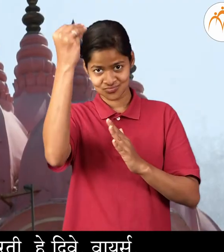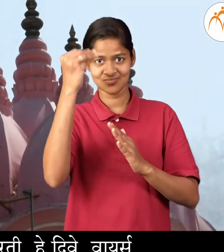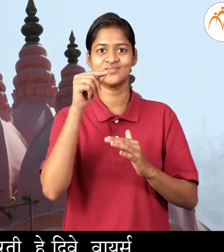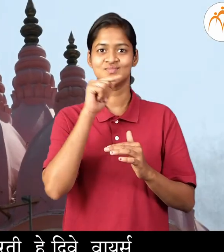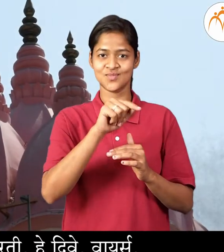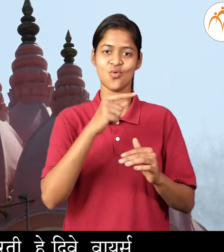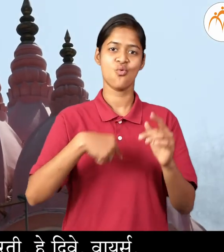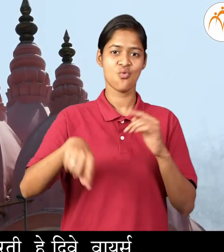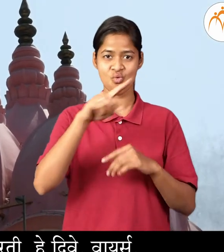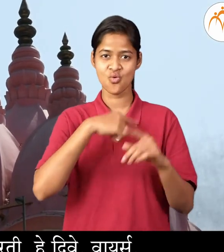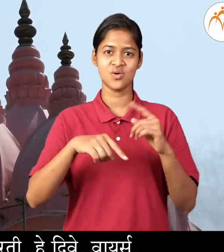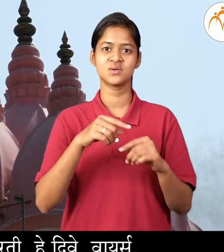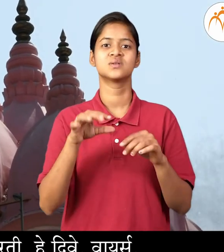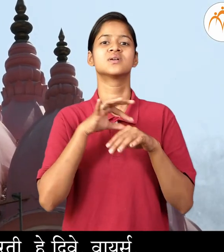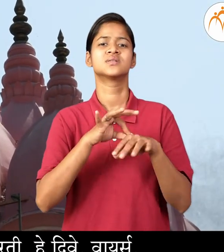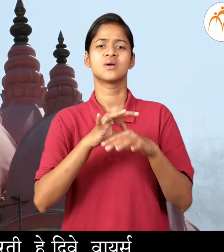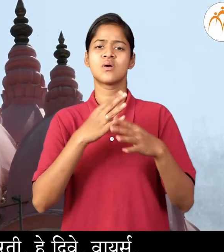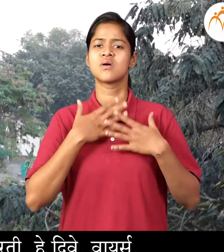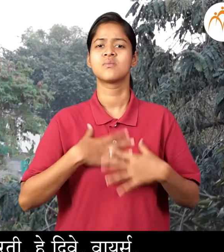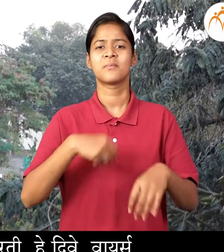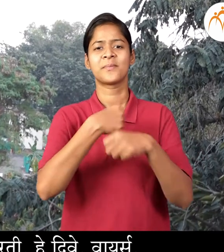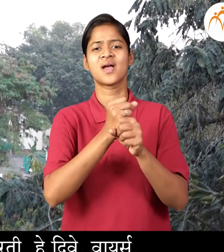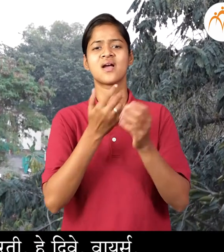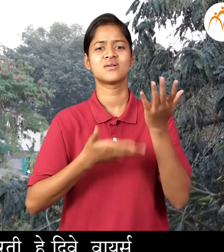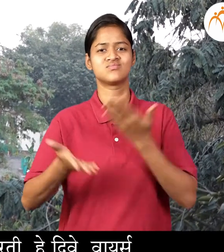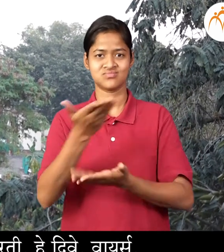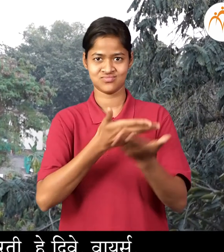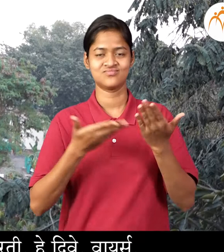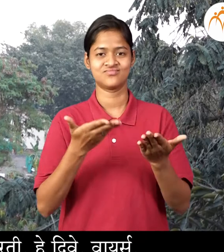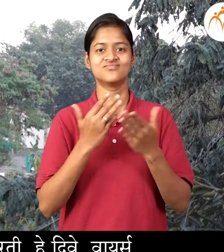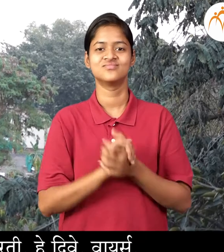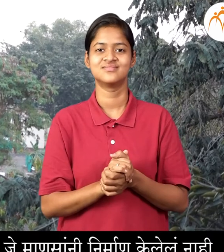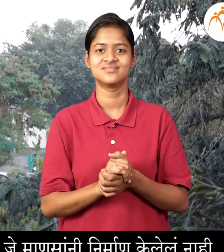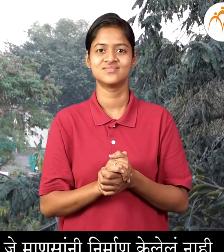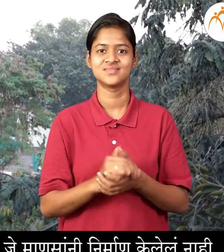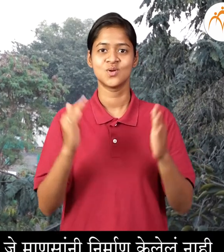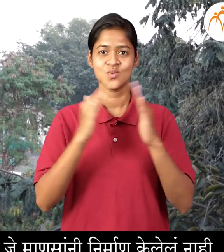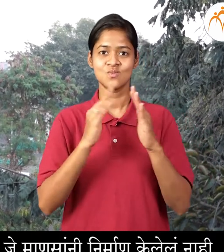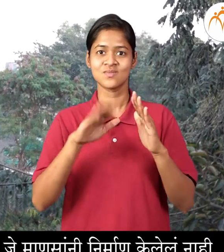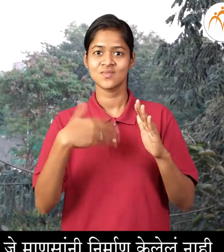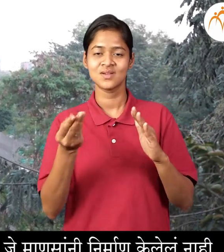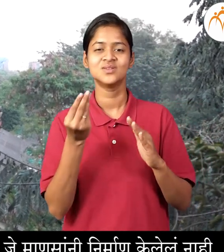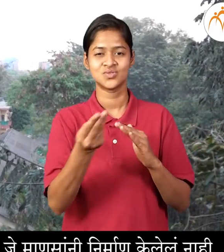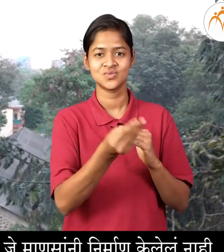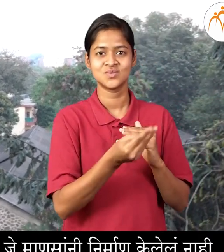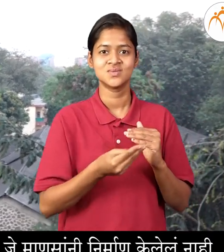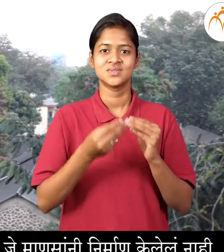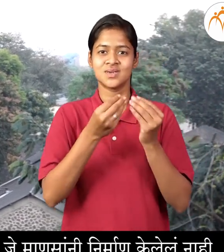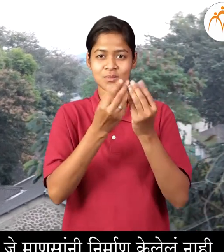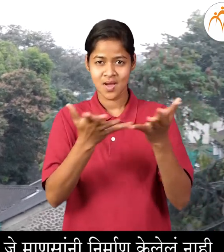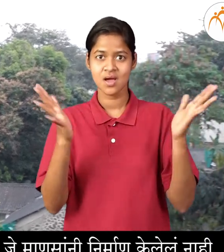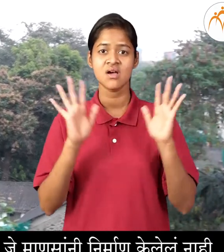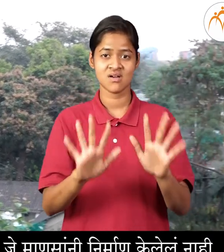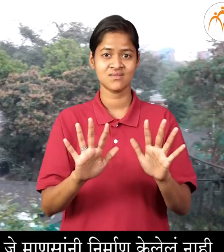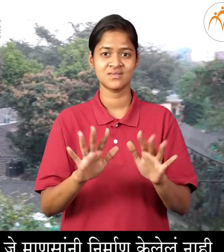हे देवड, हे सगल मानसानी निर्मान केले, आपले आवती बहुती एसो खूपे जे